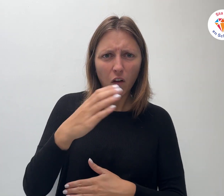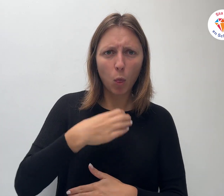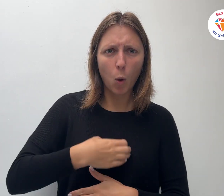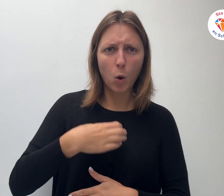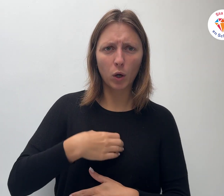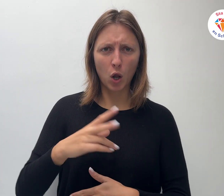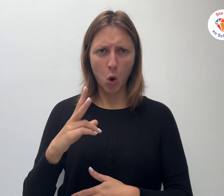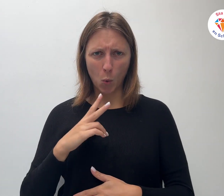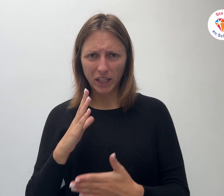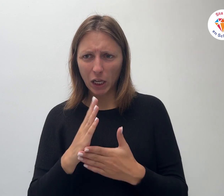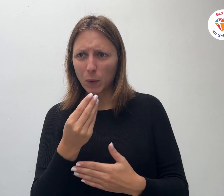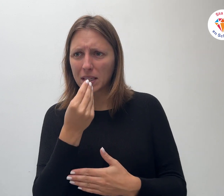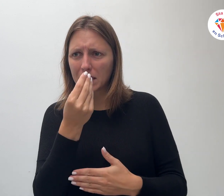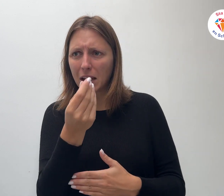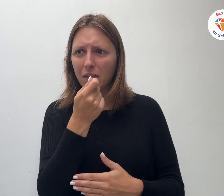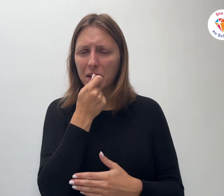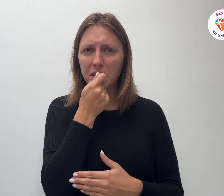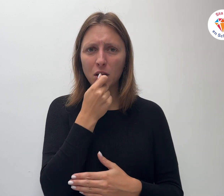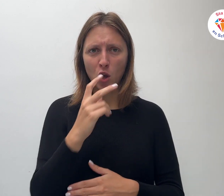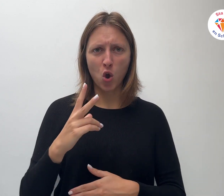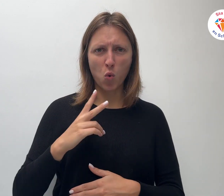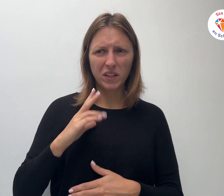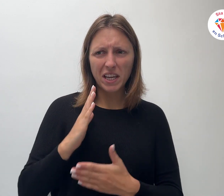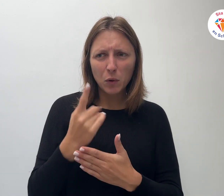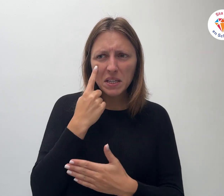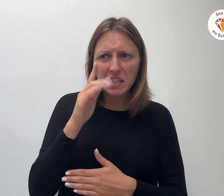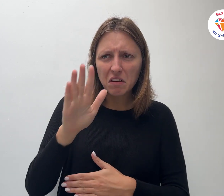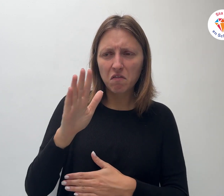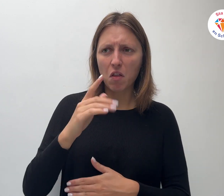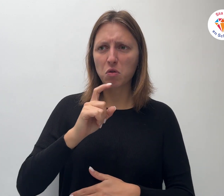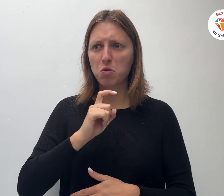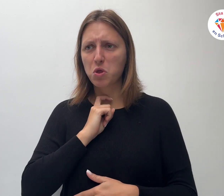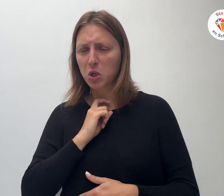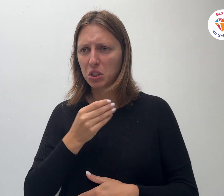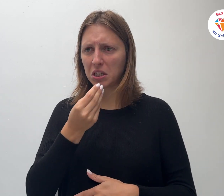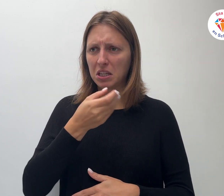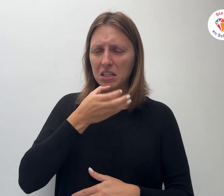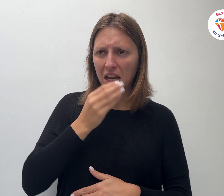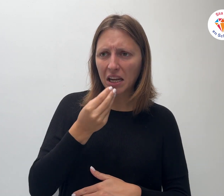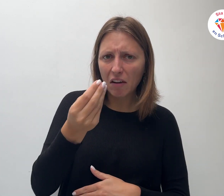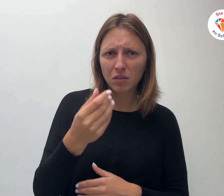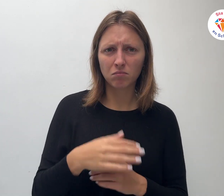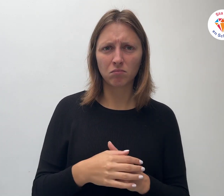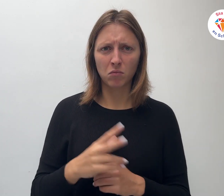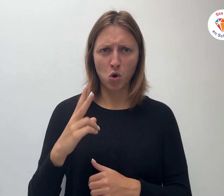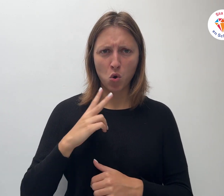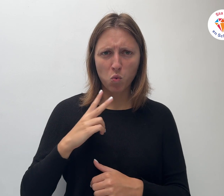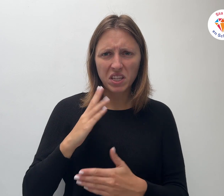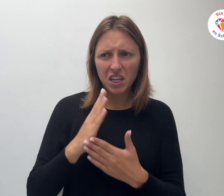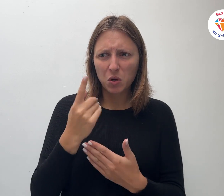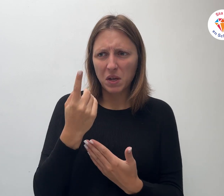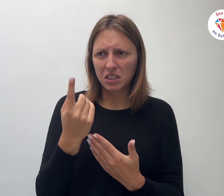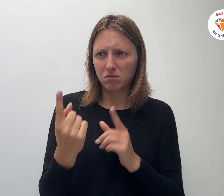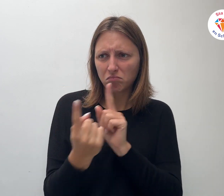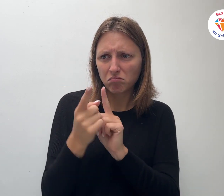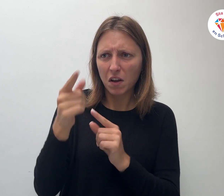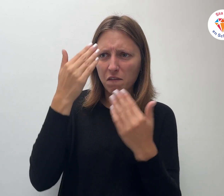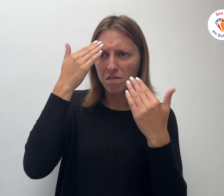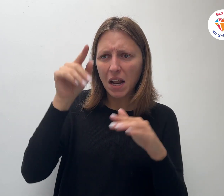Of dorstig en te drinken gegeven? Wanneer hebben wij u als een vreemdeling gezien En gastvrij onthaald